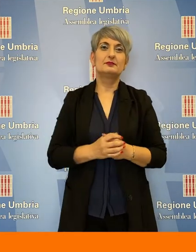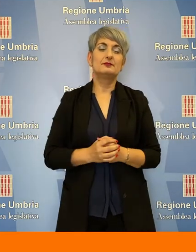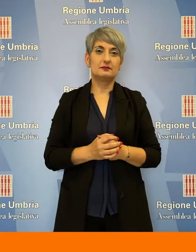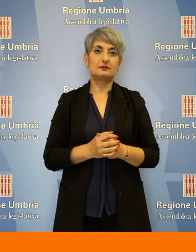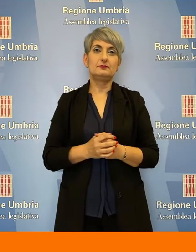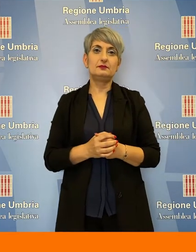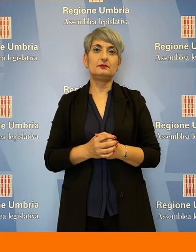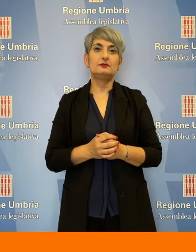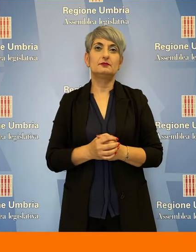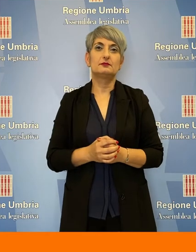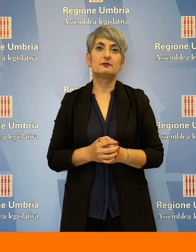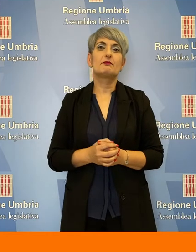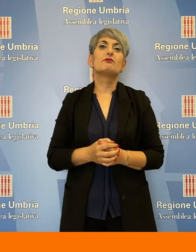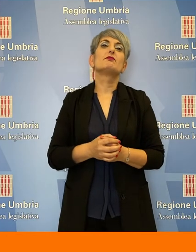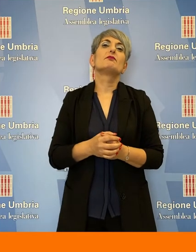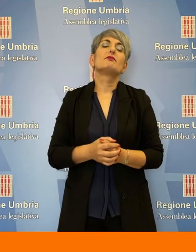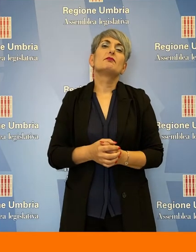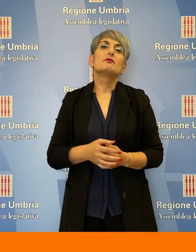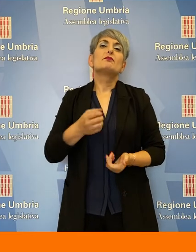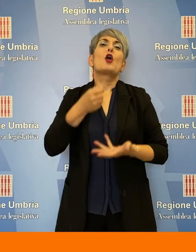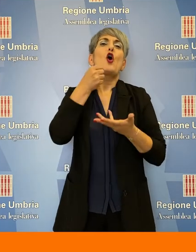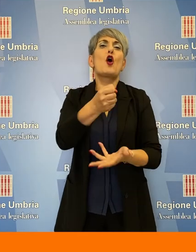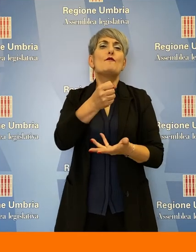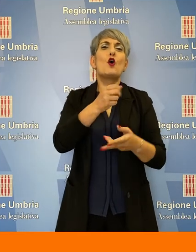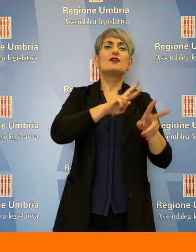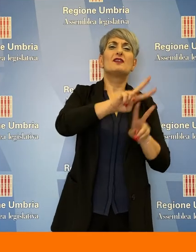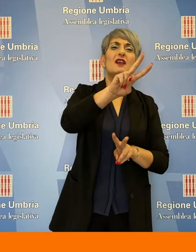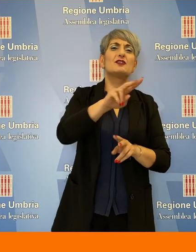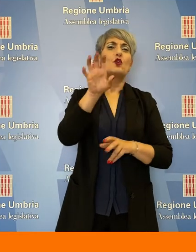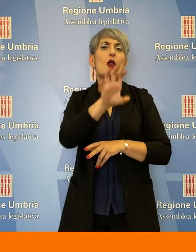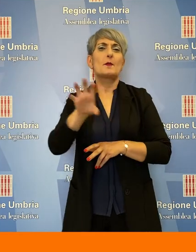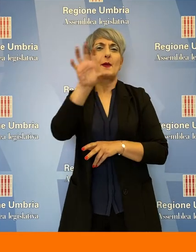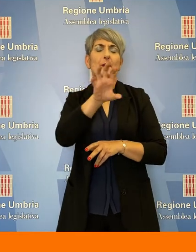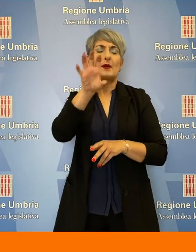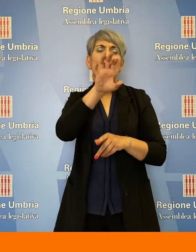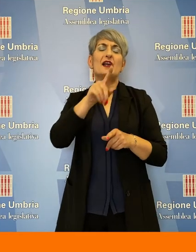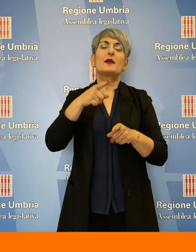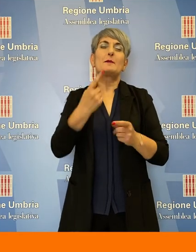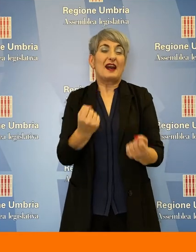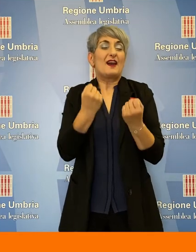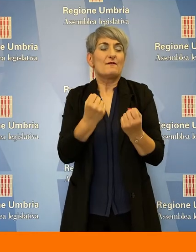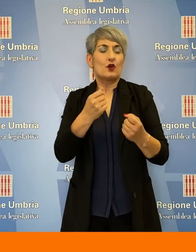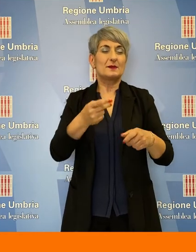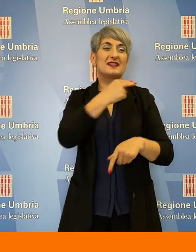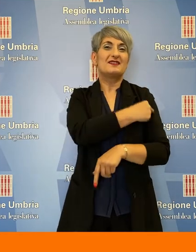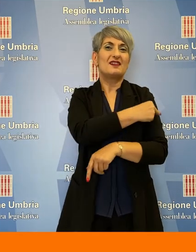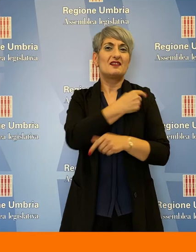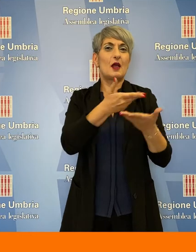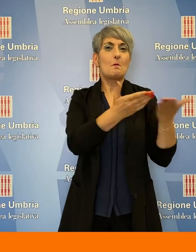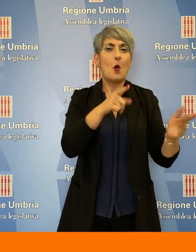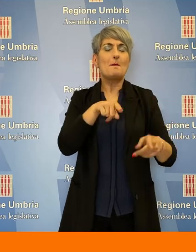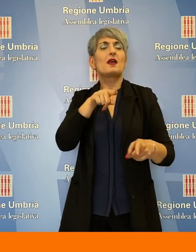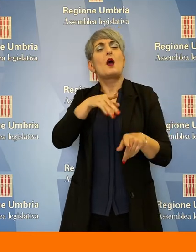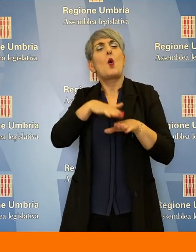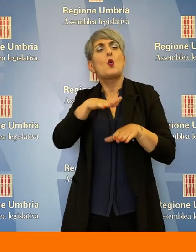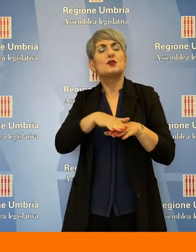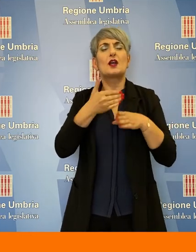Utilizzare in modo condiviso e corretto i fondi nazionali e comunitari per il rafforzamento della sanità pubblica, evitare percorsi di